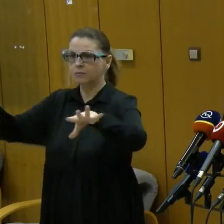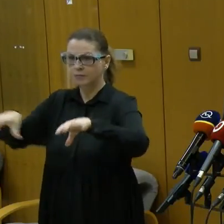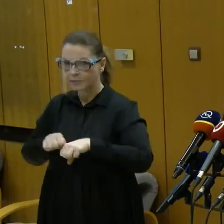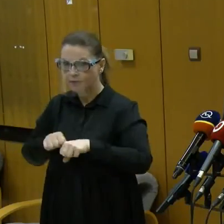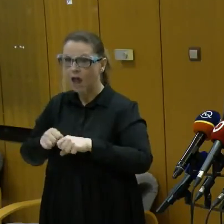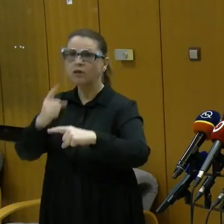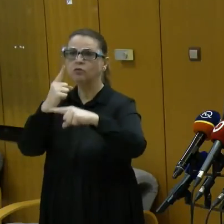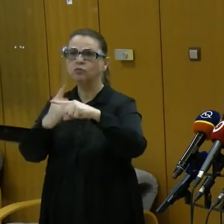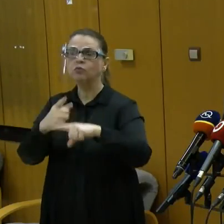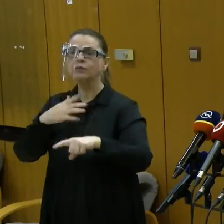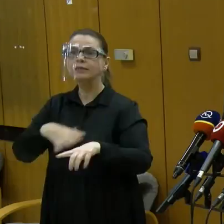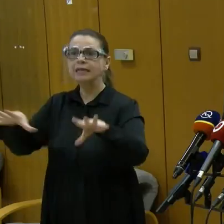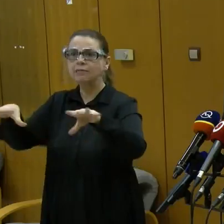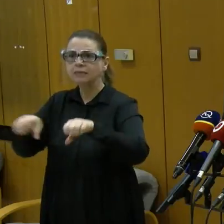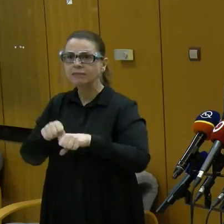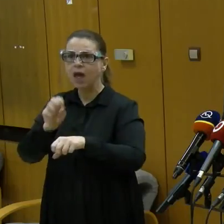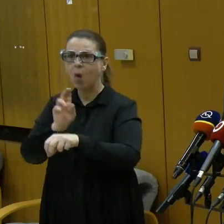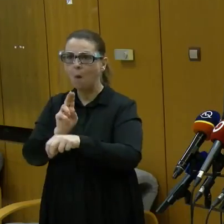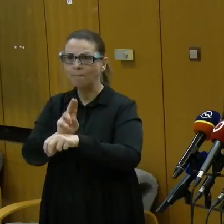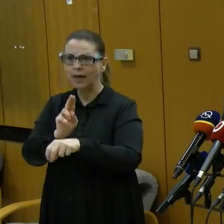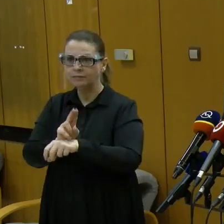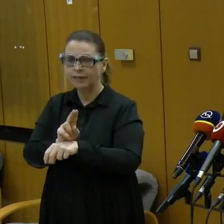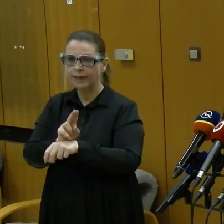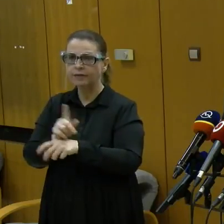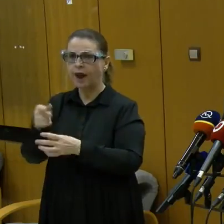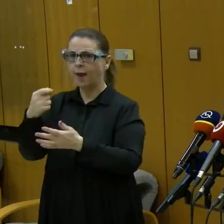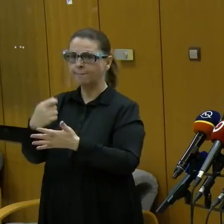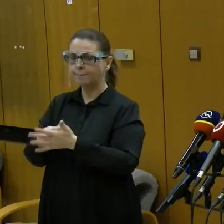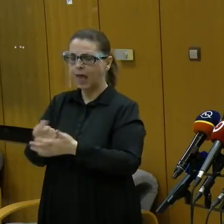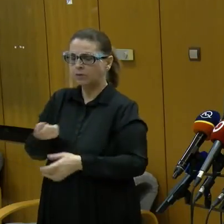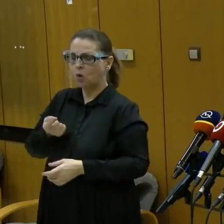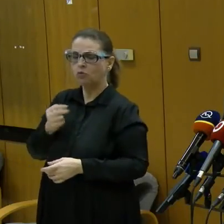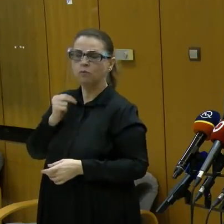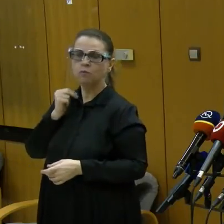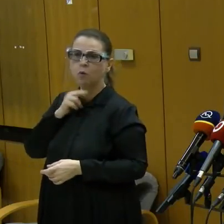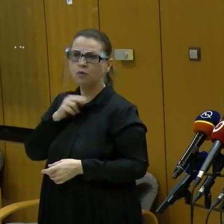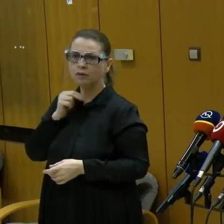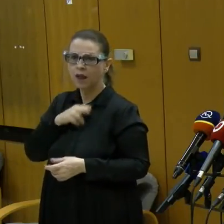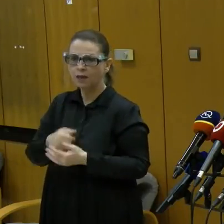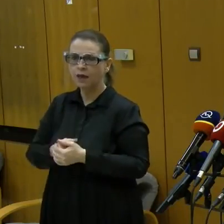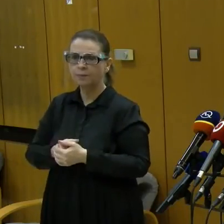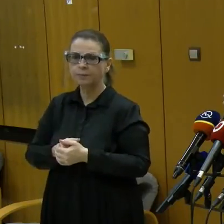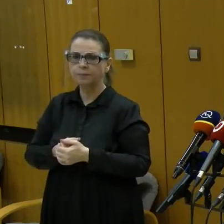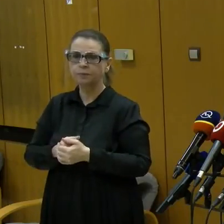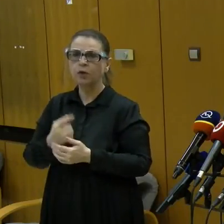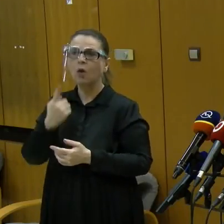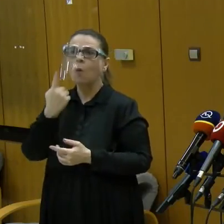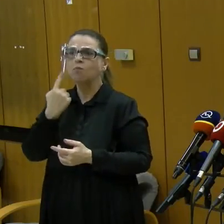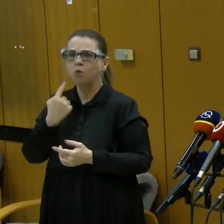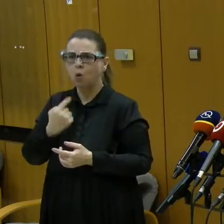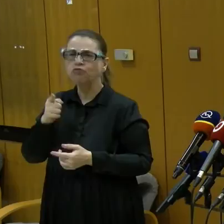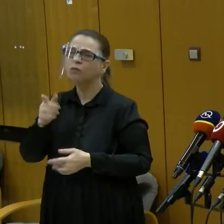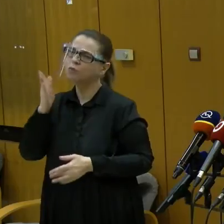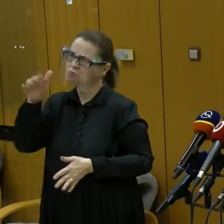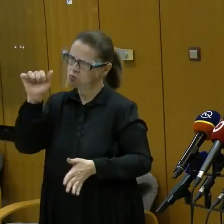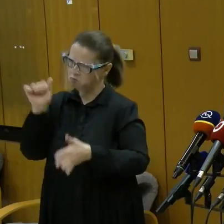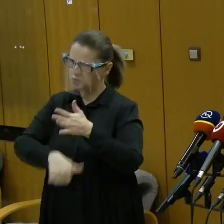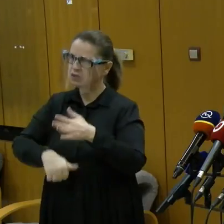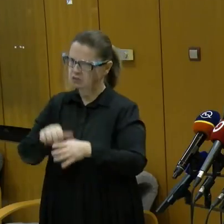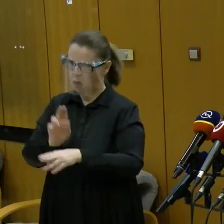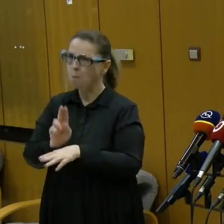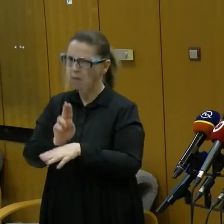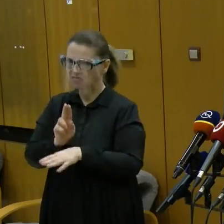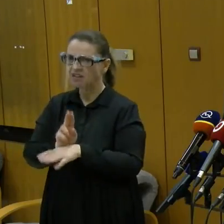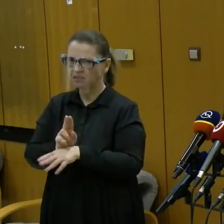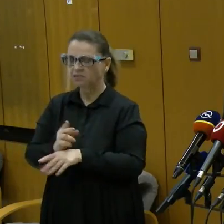schválovať aj opatrenia, ktoré budú platiť od pondelku. Bohužiaľ, budú to prísne opatrenia. Nevyhneme